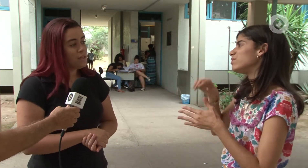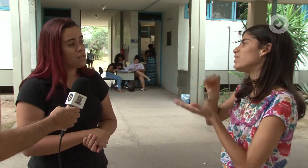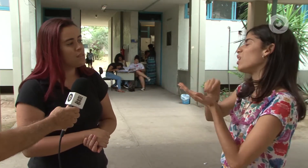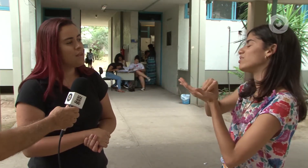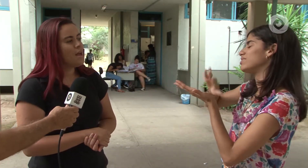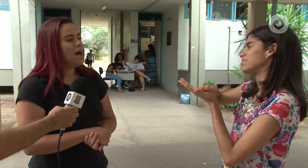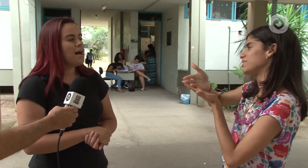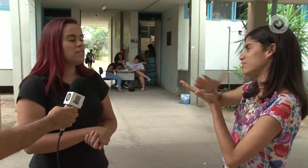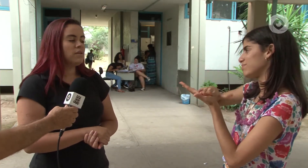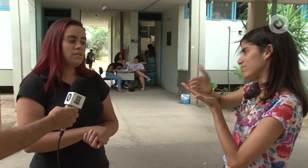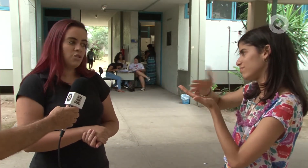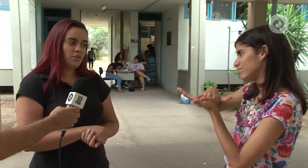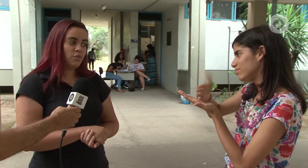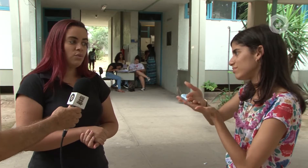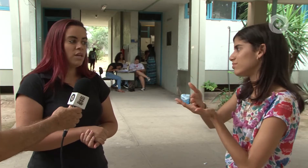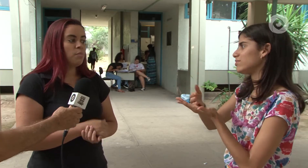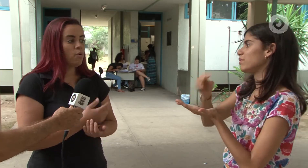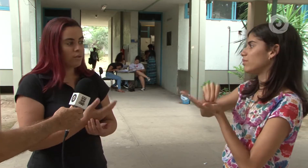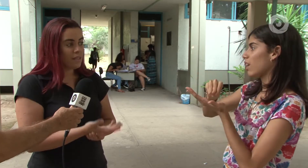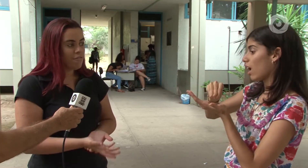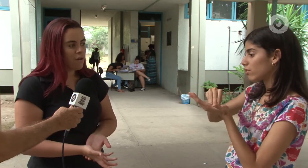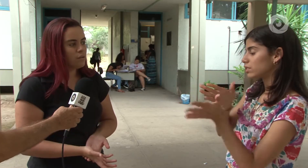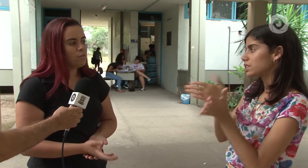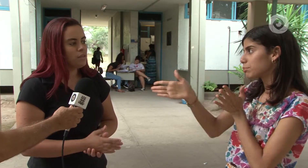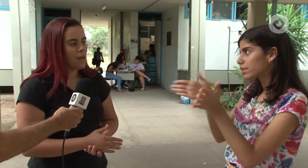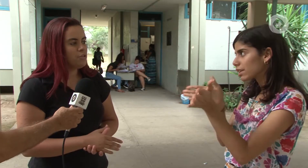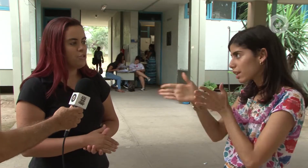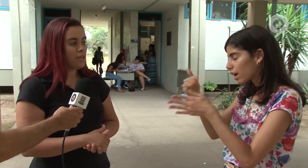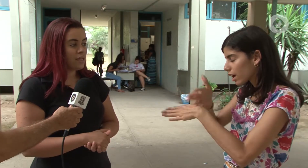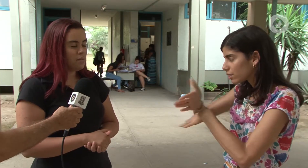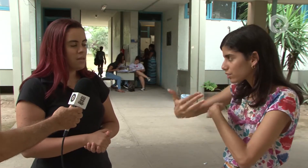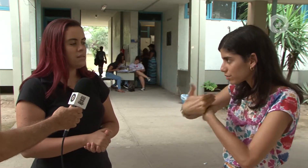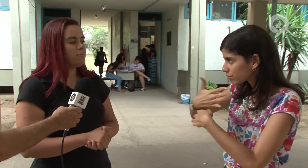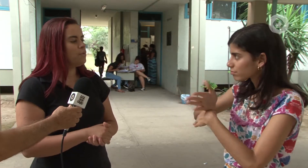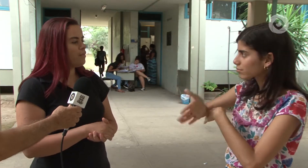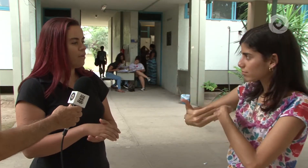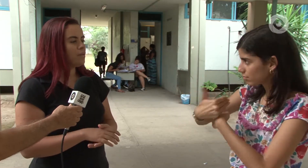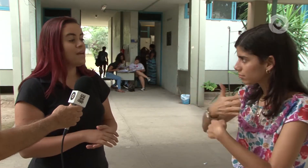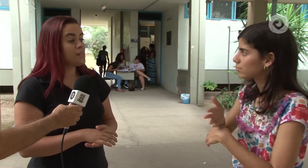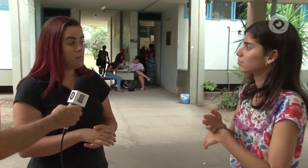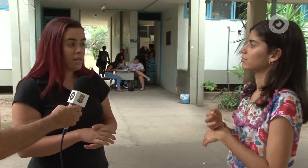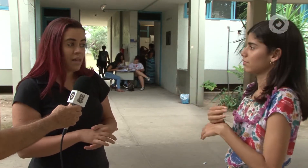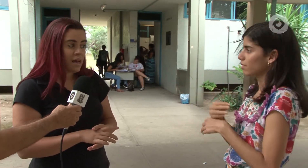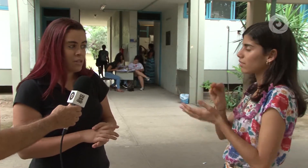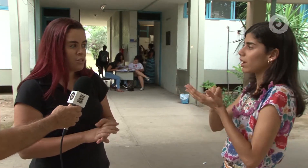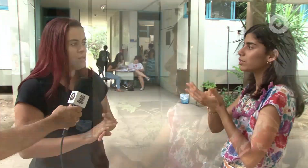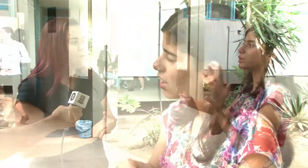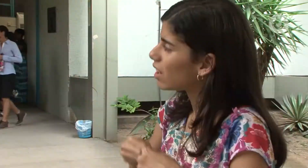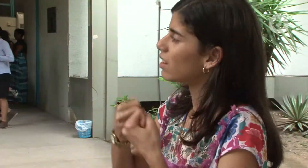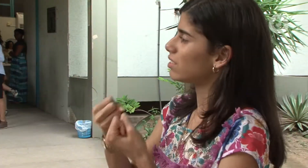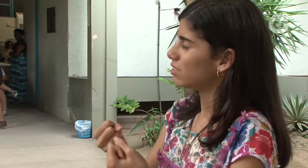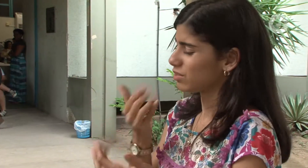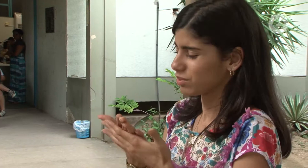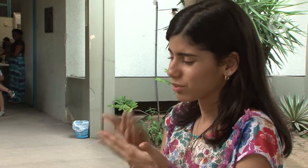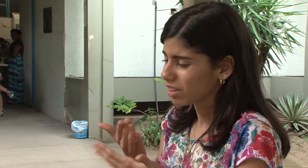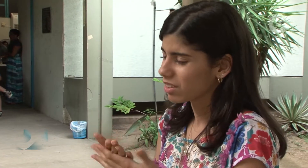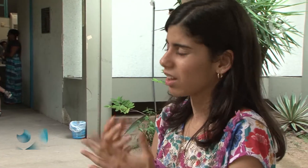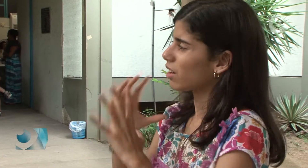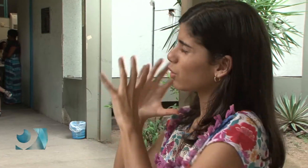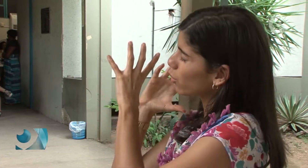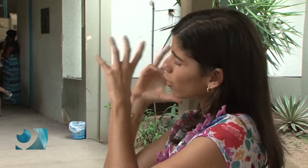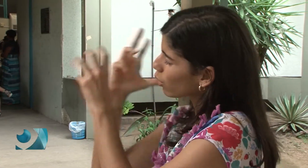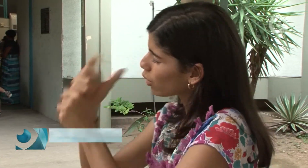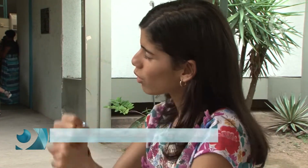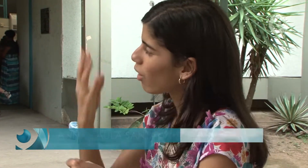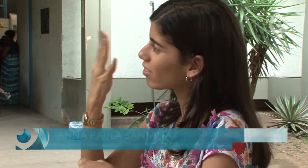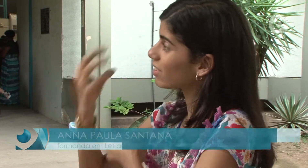disciplinas, às vezes eu tive dificuldade por conta da falta do intérprete de Libras. Muita falta na acessibilidade. Então eu tive que me esforçar muito